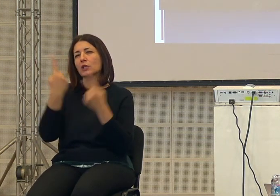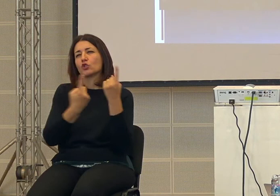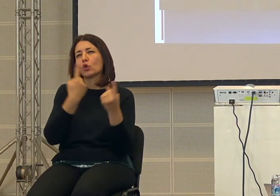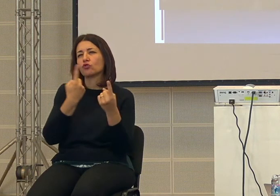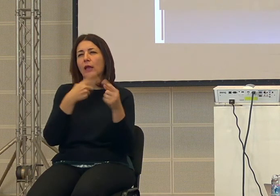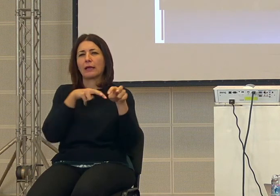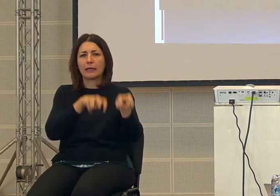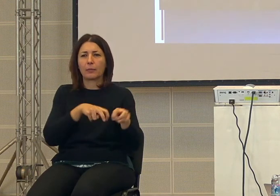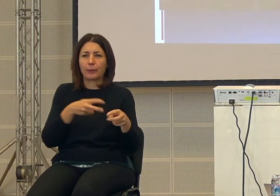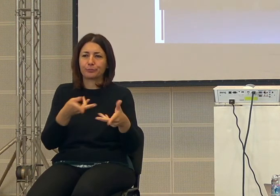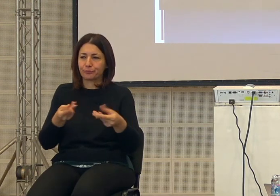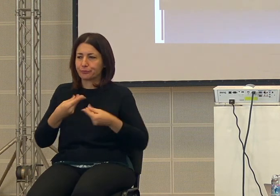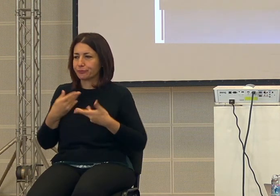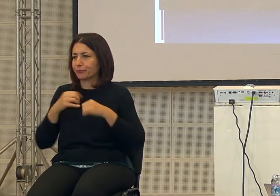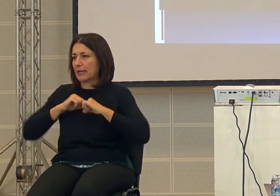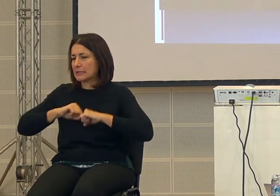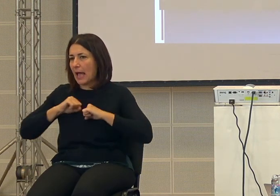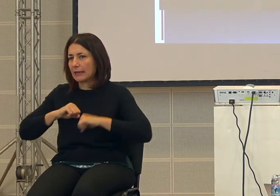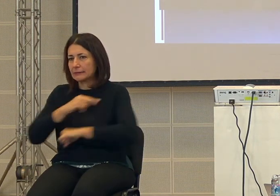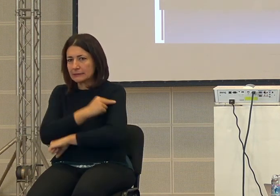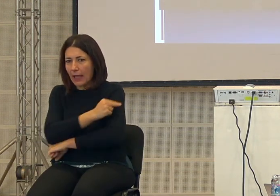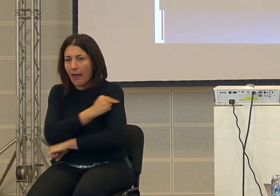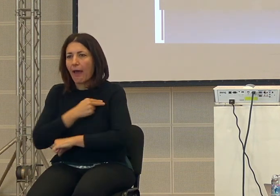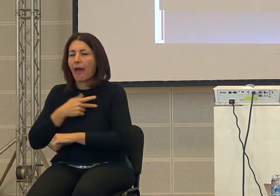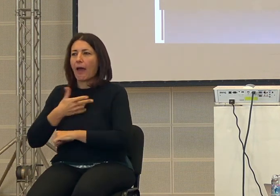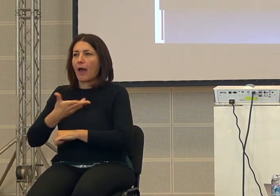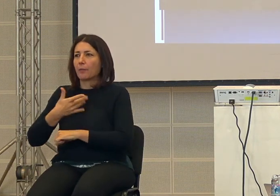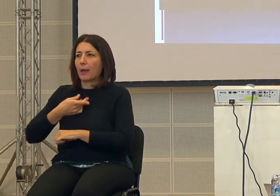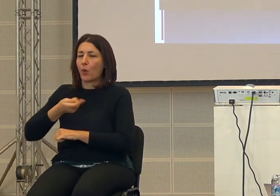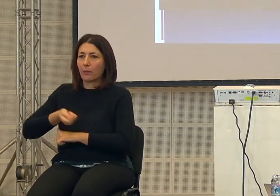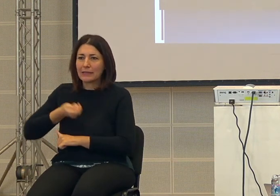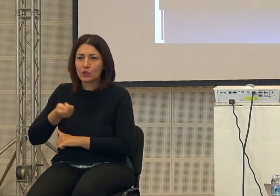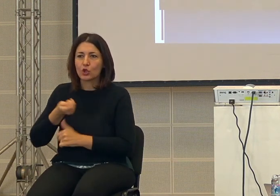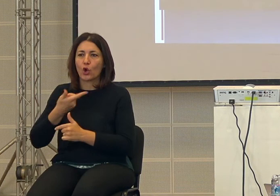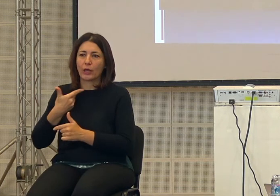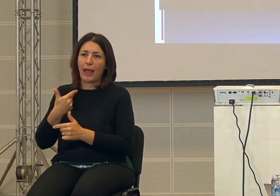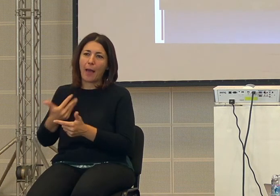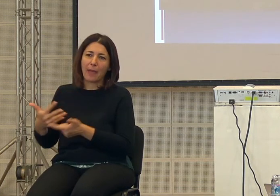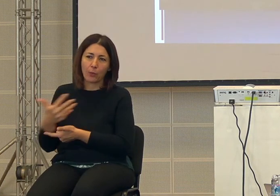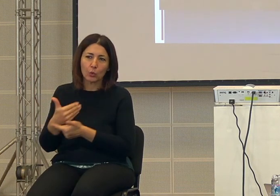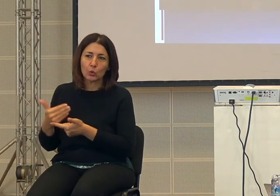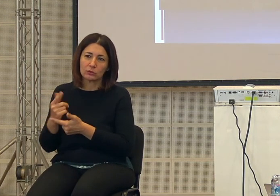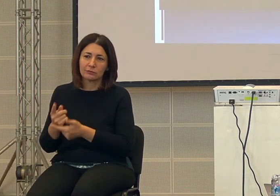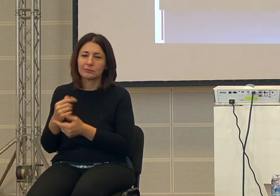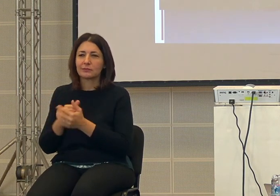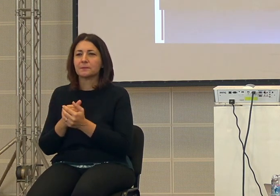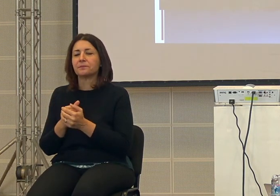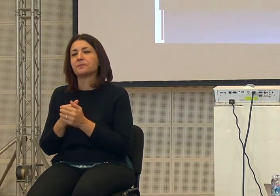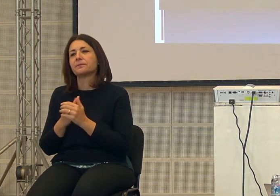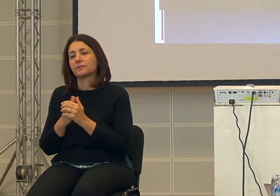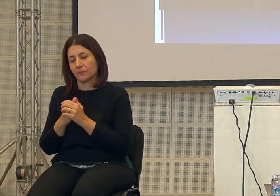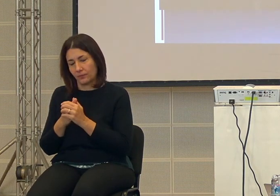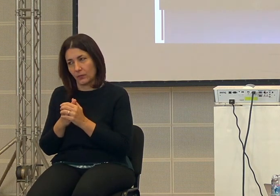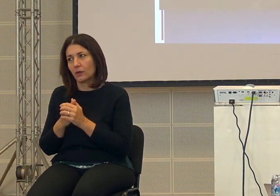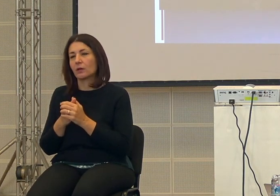sanità abbiamo pensione abbiamo tutto insomma quindi noi stiamo molto bene riguardando il passato